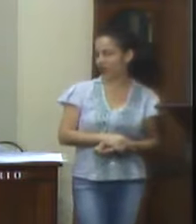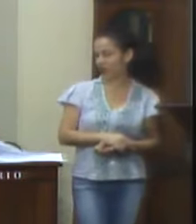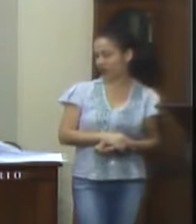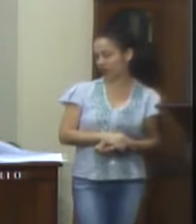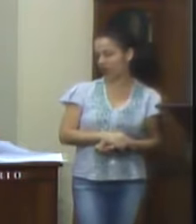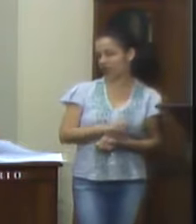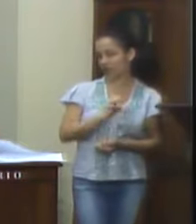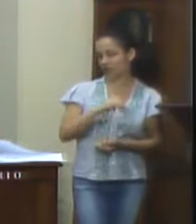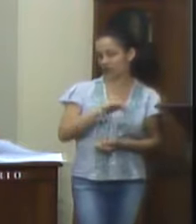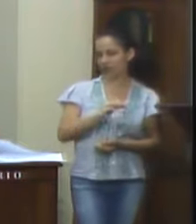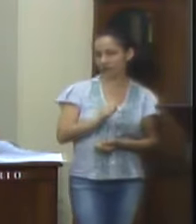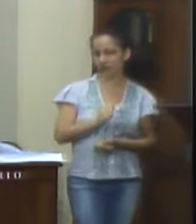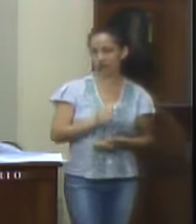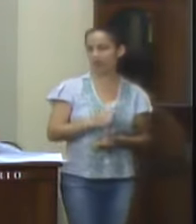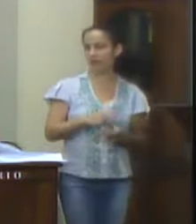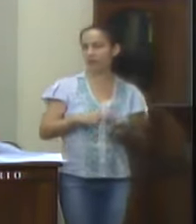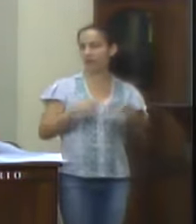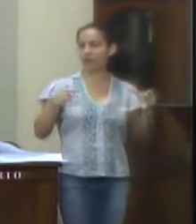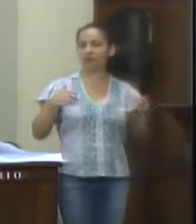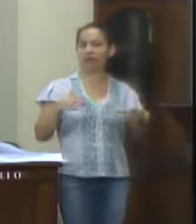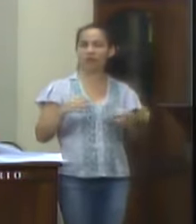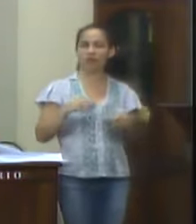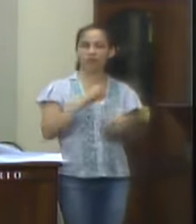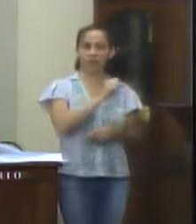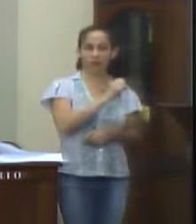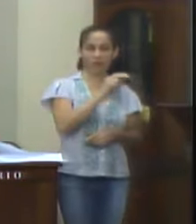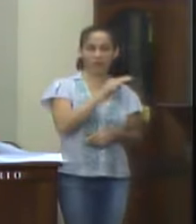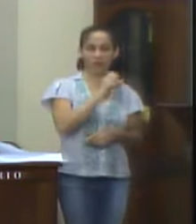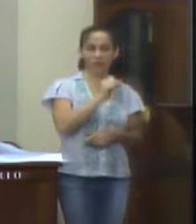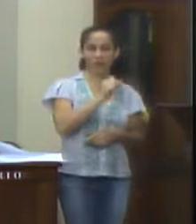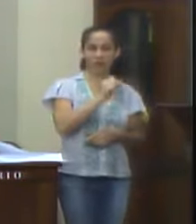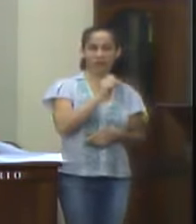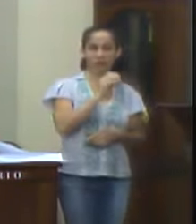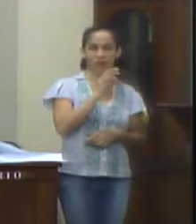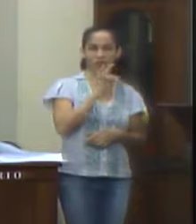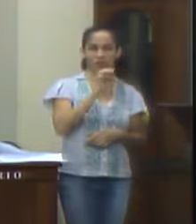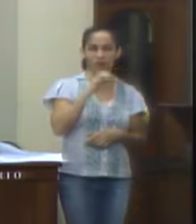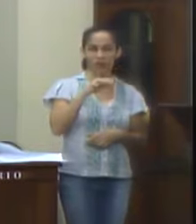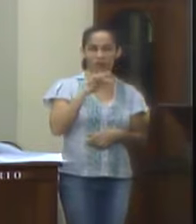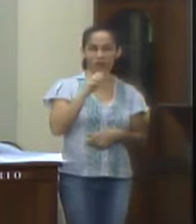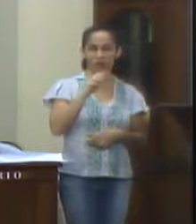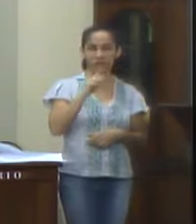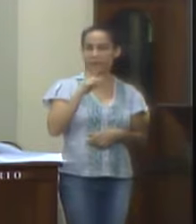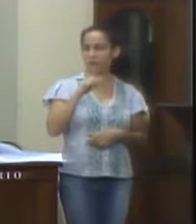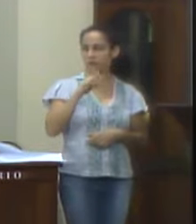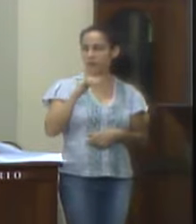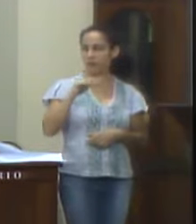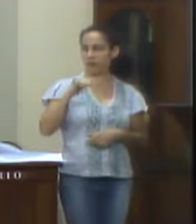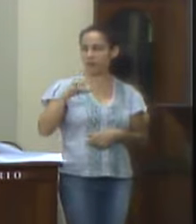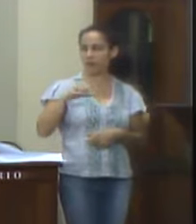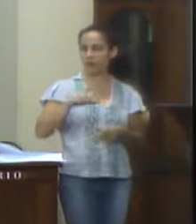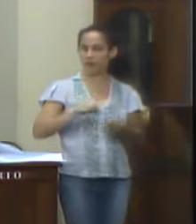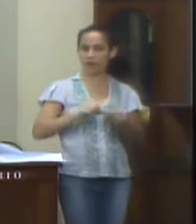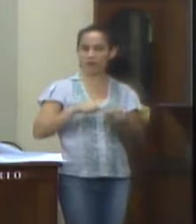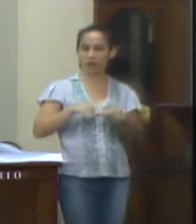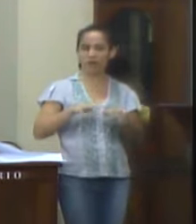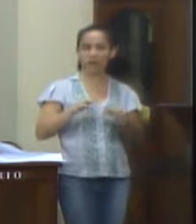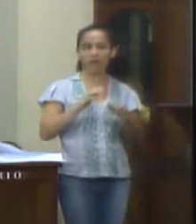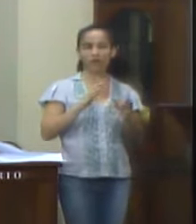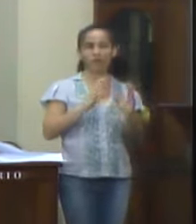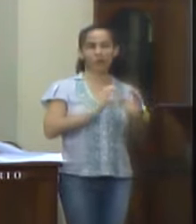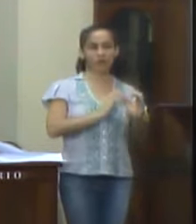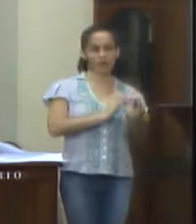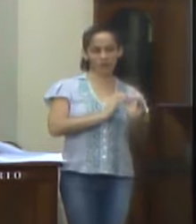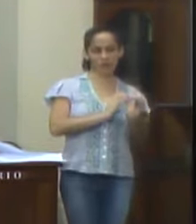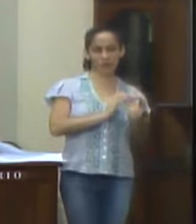Emenda, a ampliação e sustentabilidade do trabalho social realizado pela PAI Valença, envolvendo programas